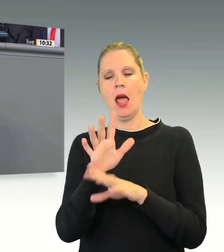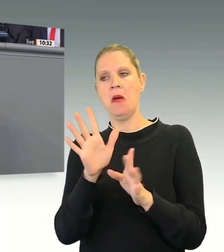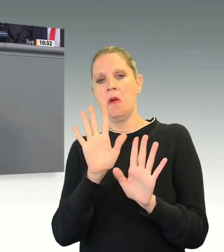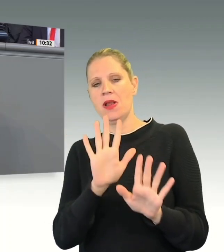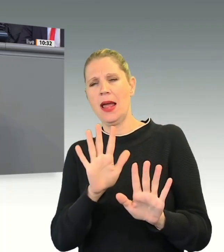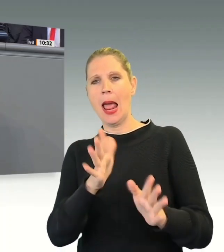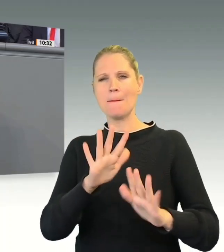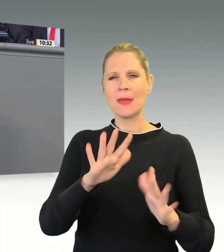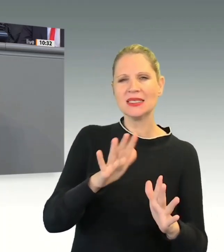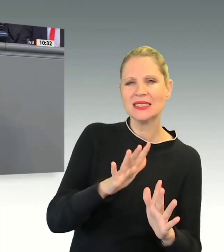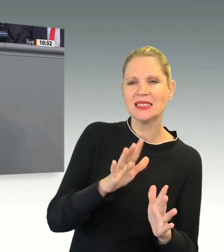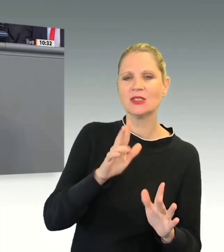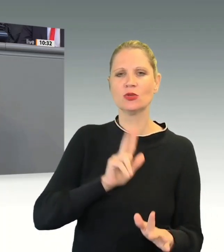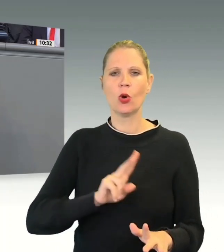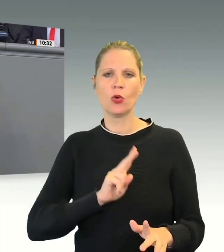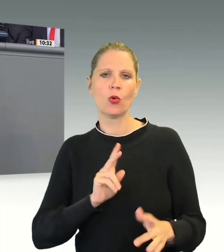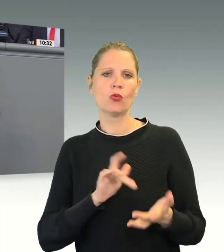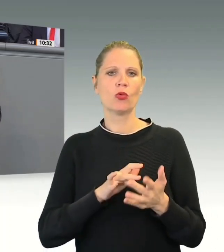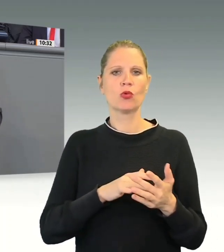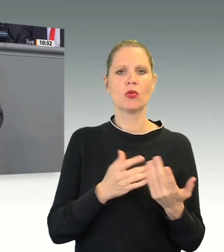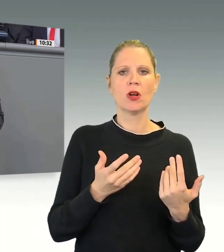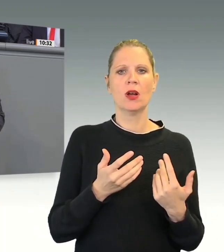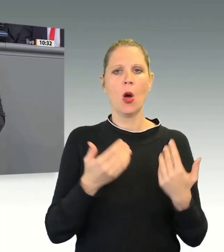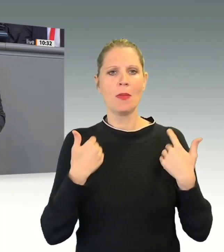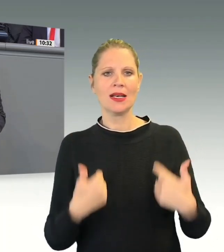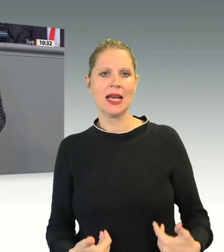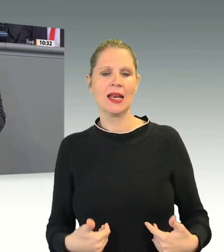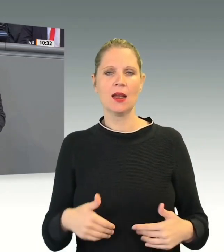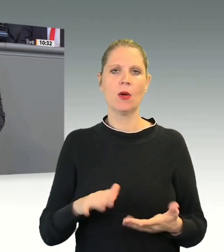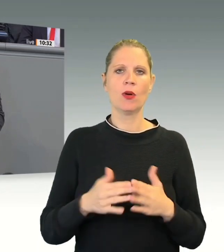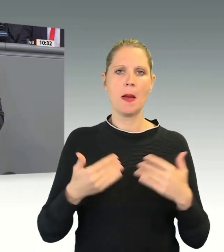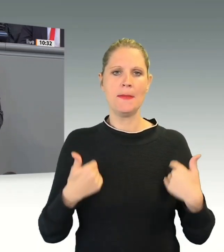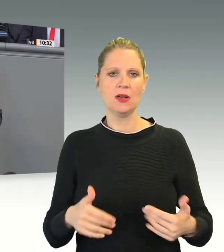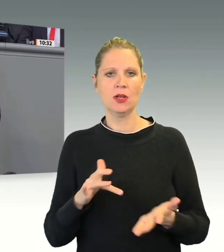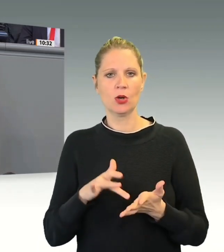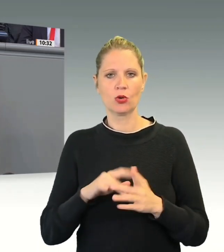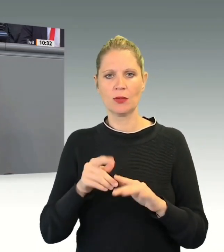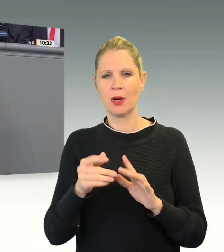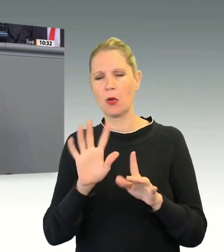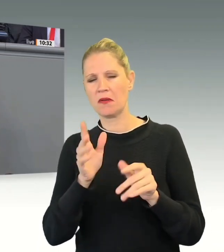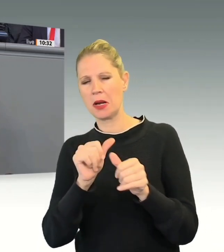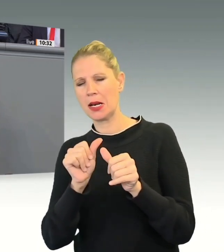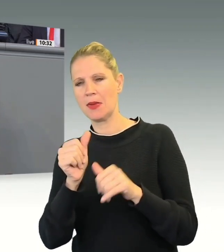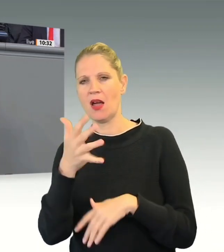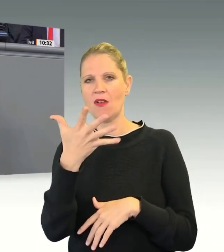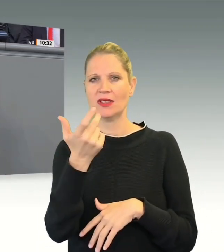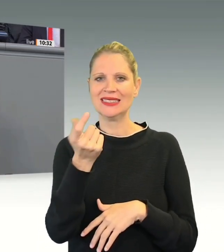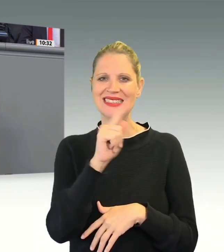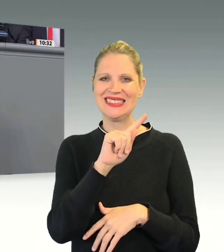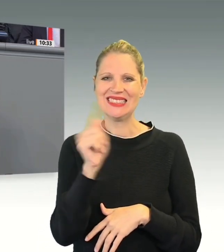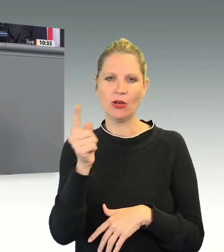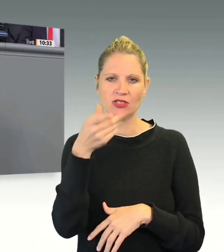persönlichen Gründen. Bei knapp 25.500 Ausländern konnte nicht einmal deren